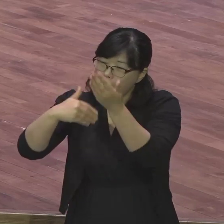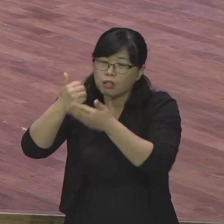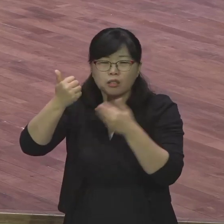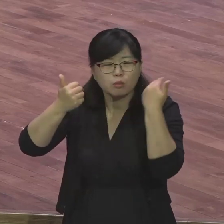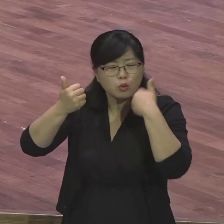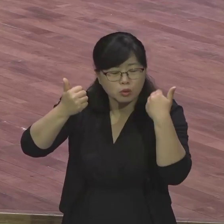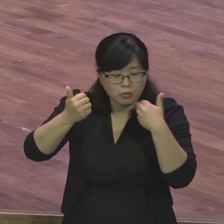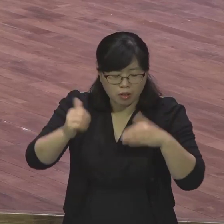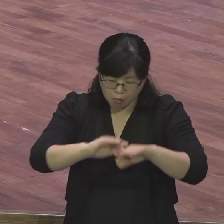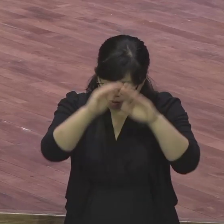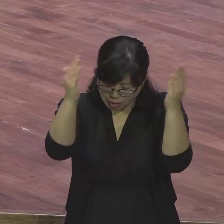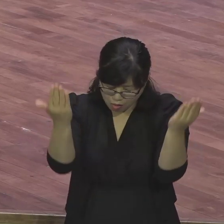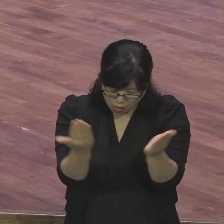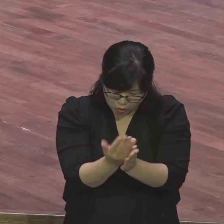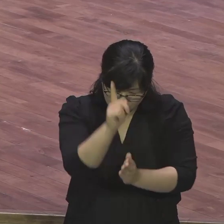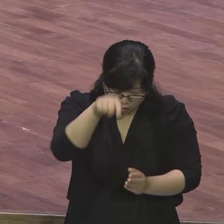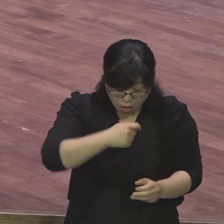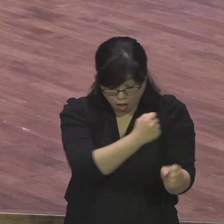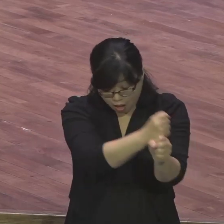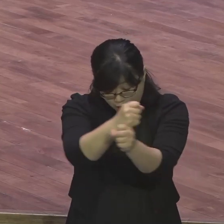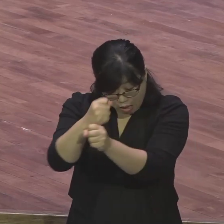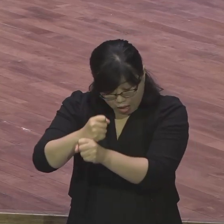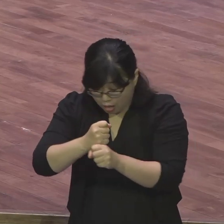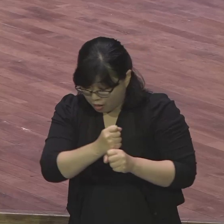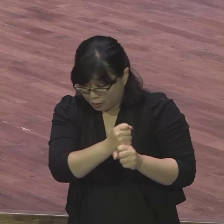지금도 운행하고 계시는 분을 아버지라고 불러요.